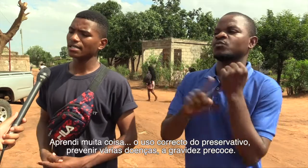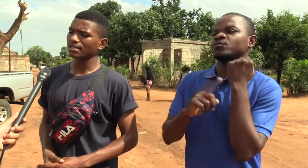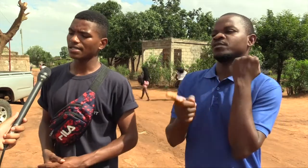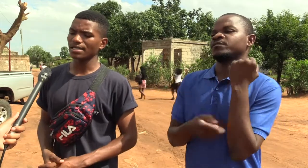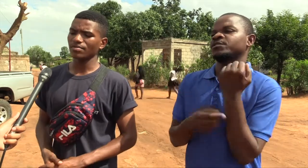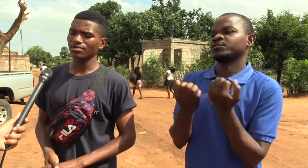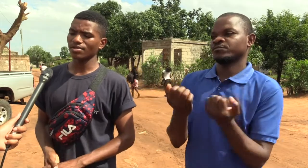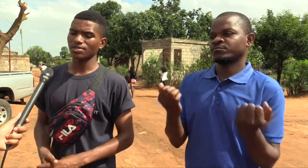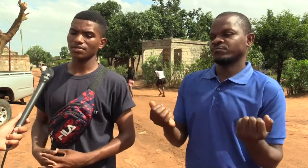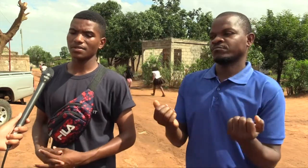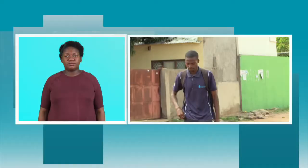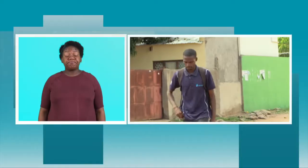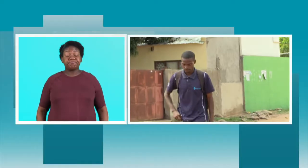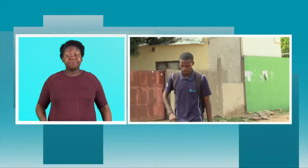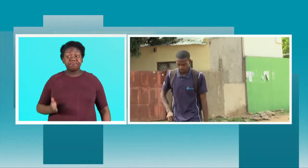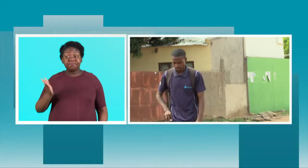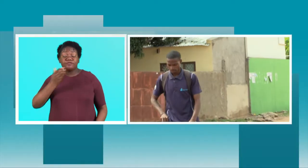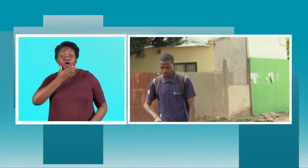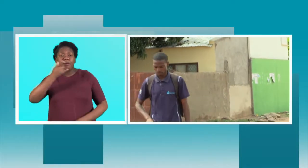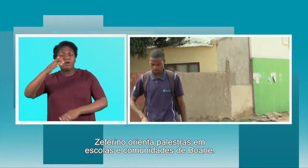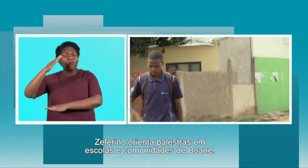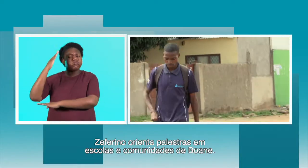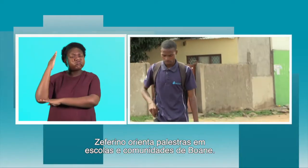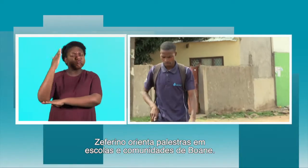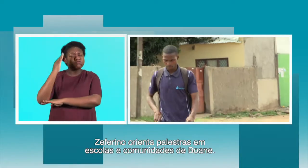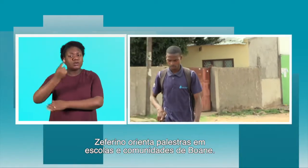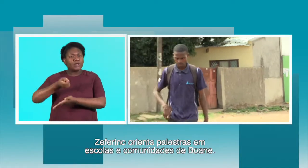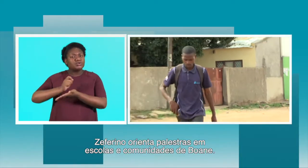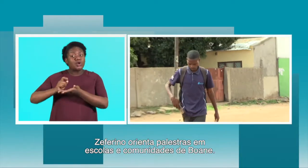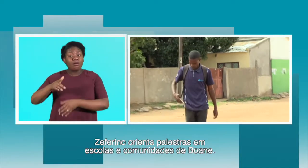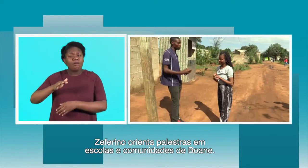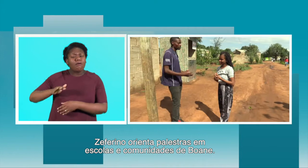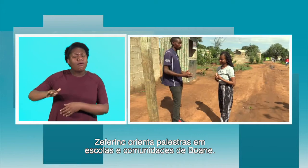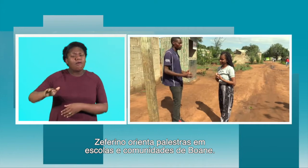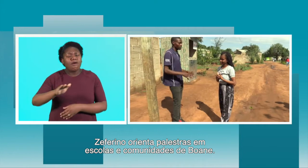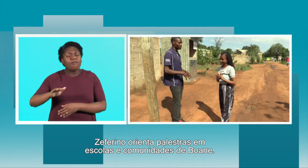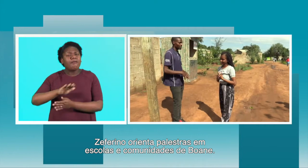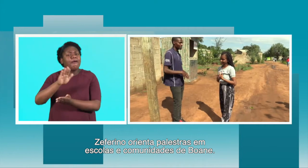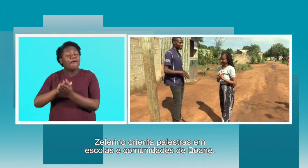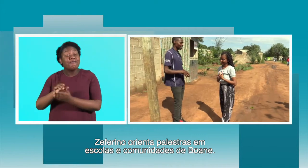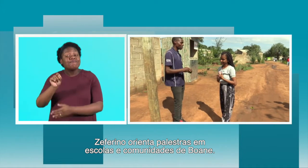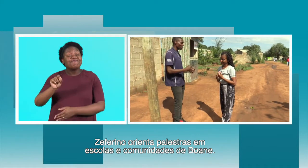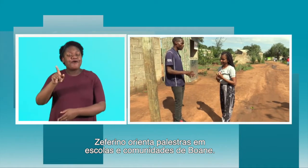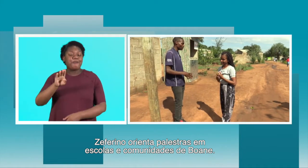Sim, mais ou menos isso. Zeferino orienta palestras nas escolas e comunidades de Boana.